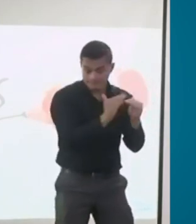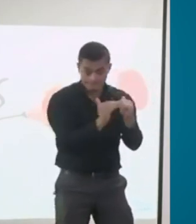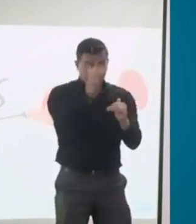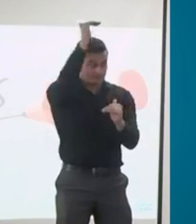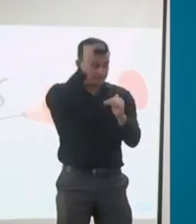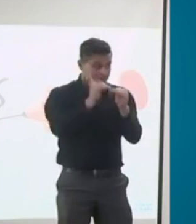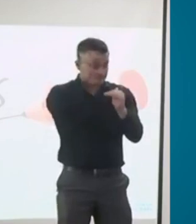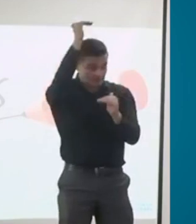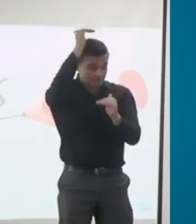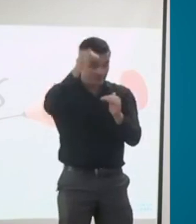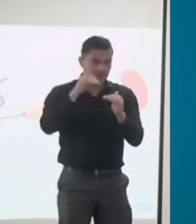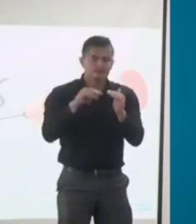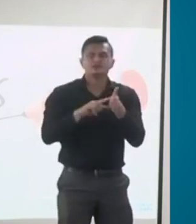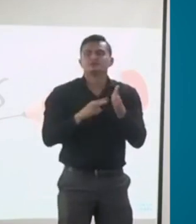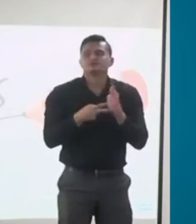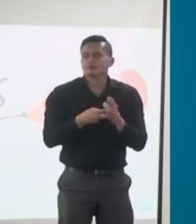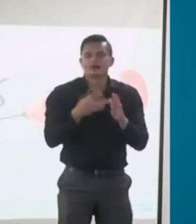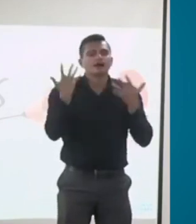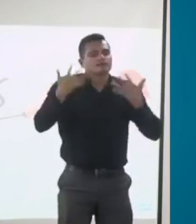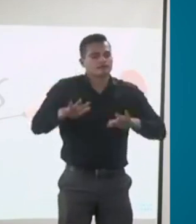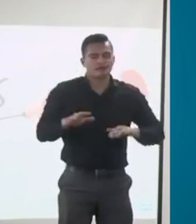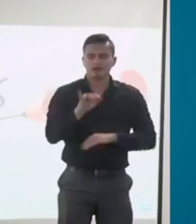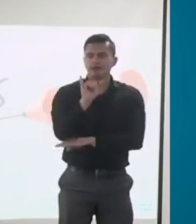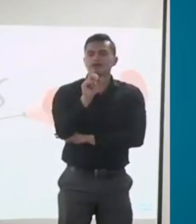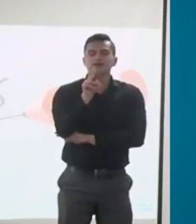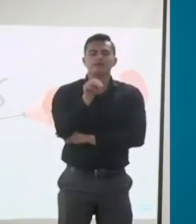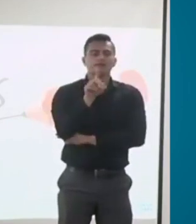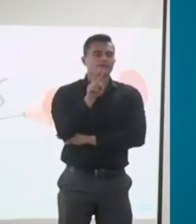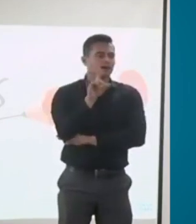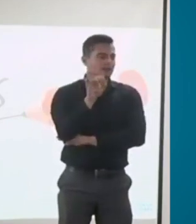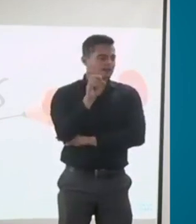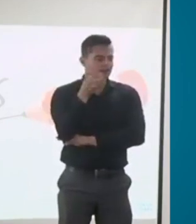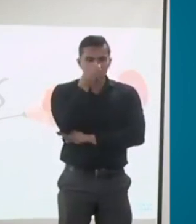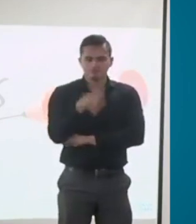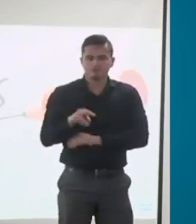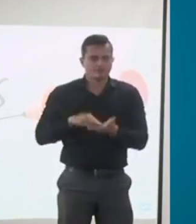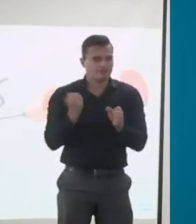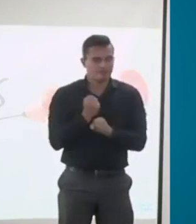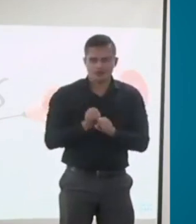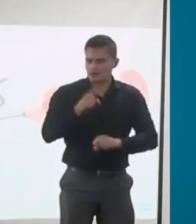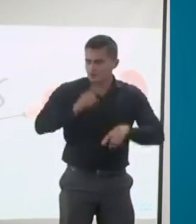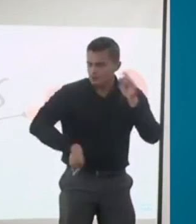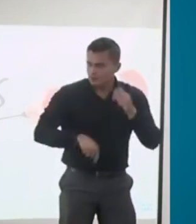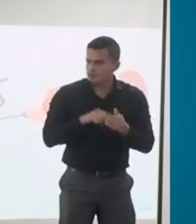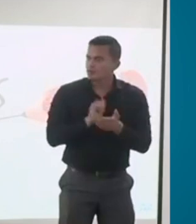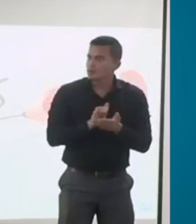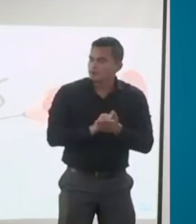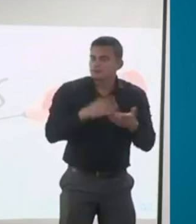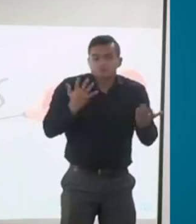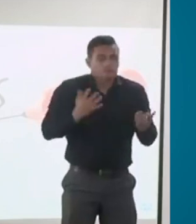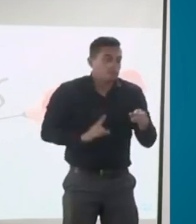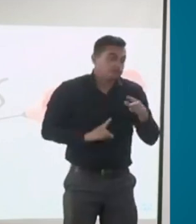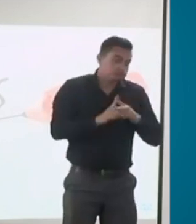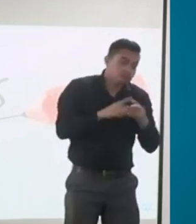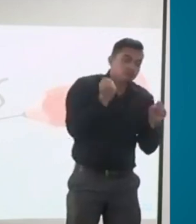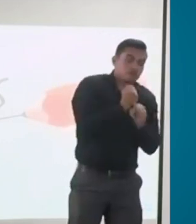una invalidez y en ambos sistemas, tanto de origen común que lo cubre pensiones como de origen laboral que lo cubre riesgos